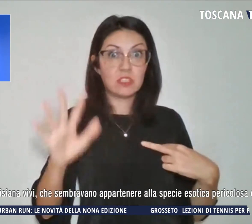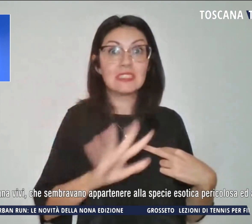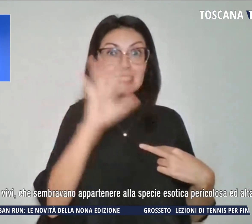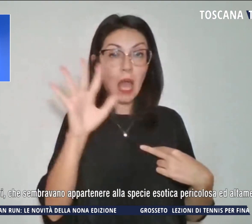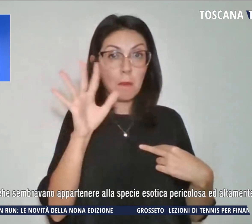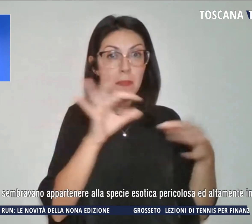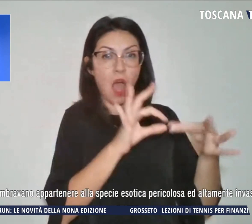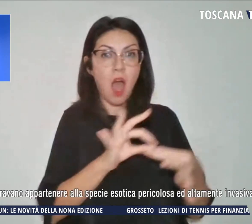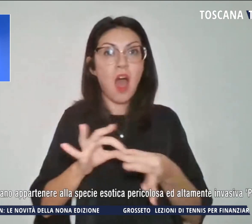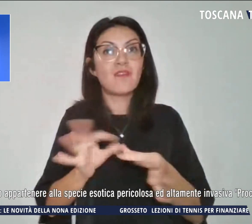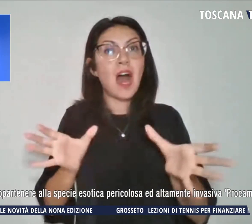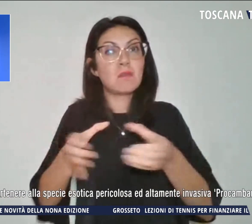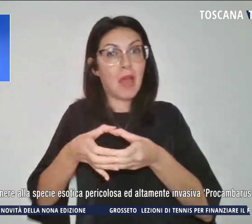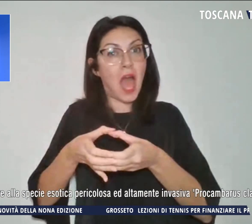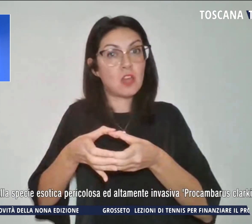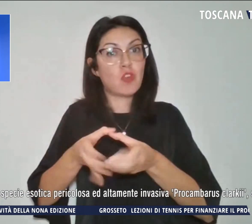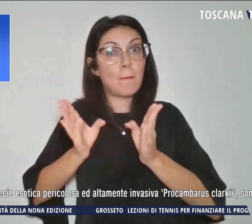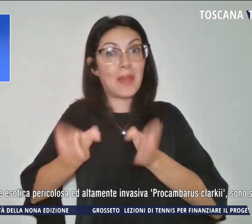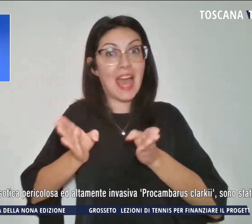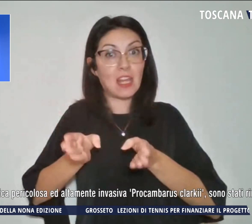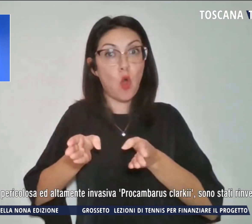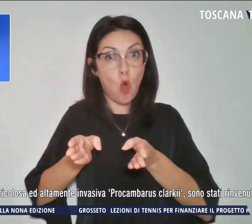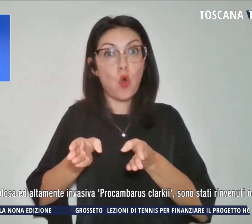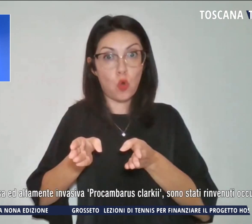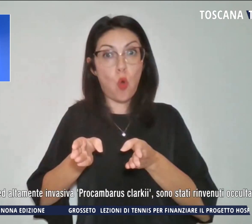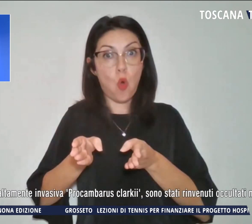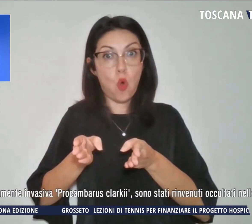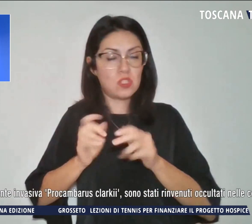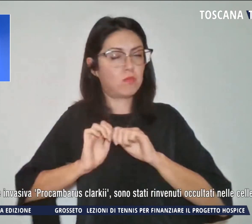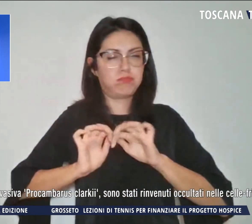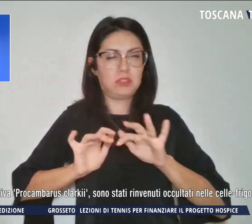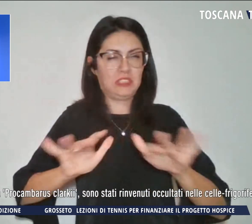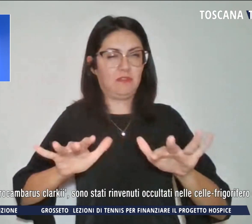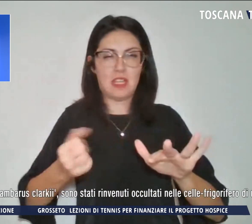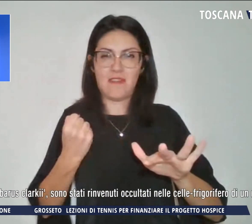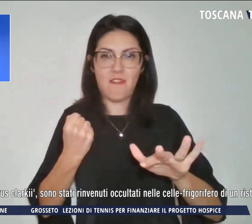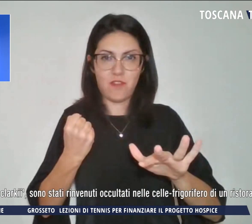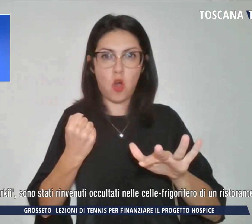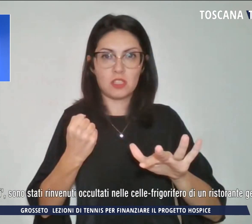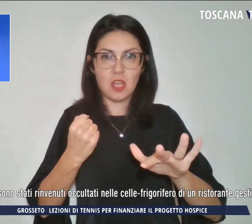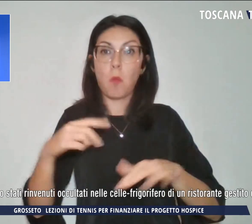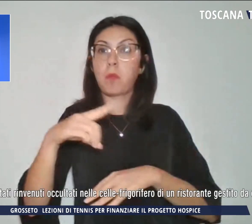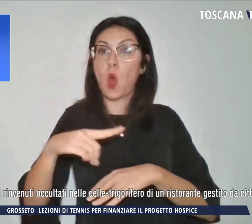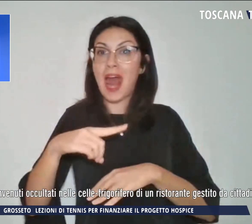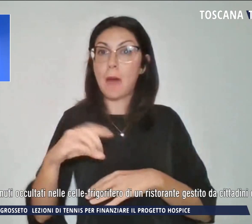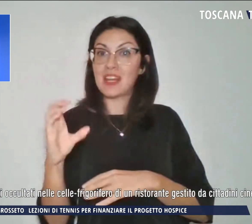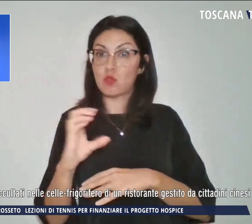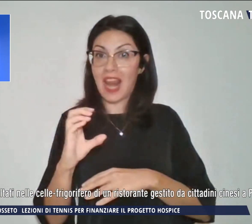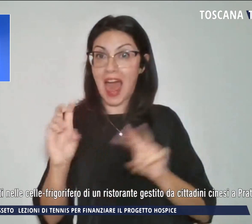esotica pericolosa e altamente invasiva Procambarus Clarki